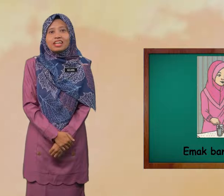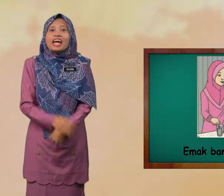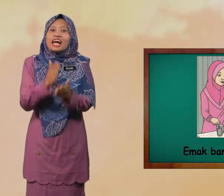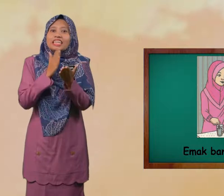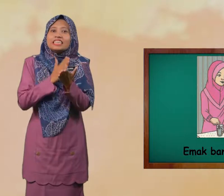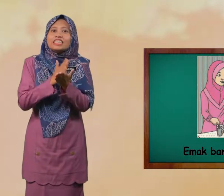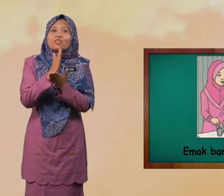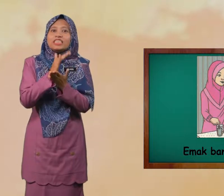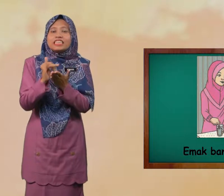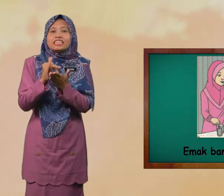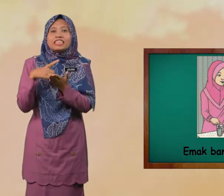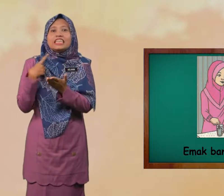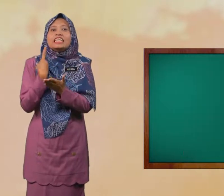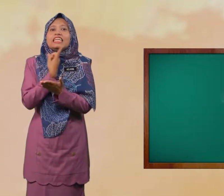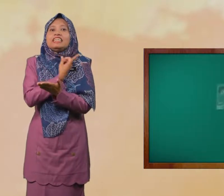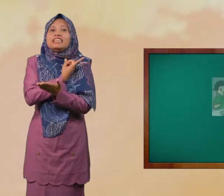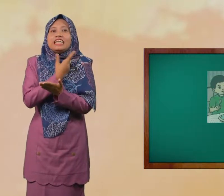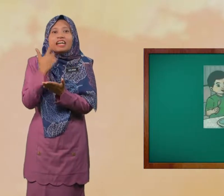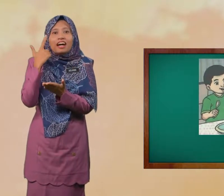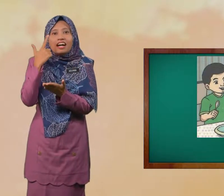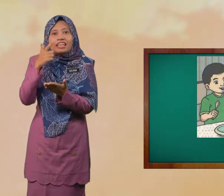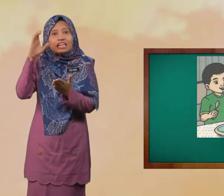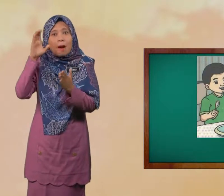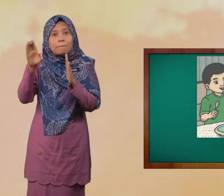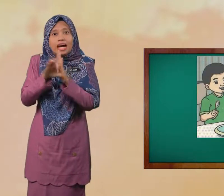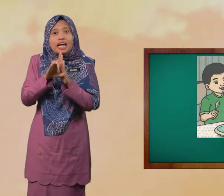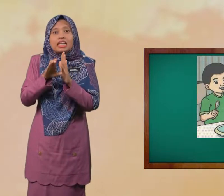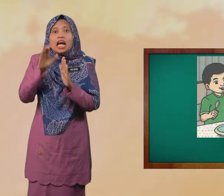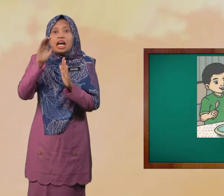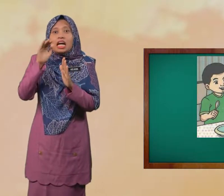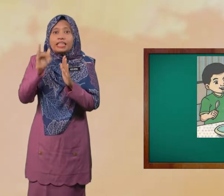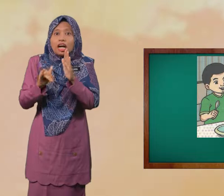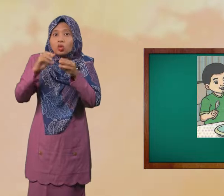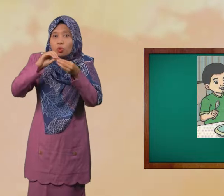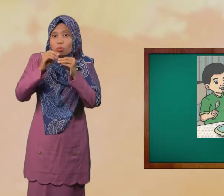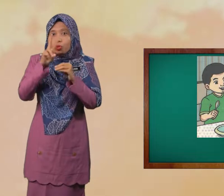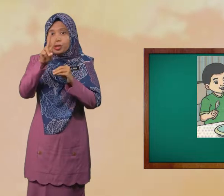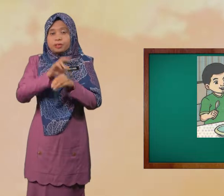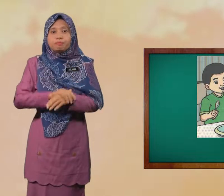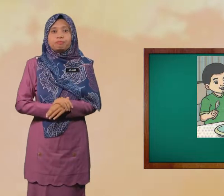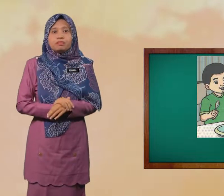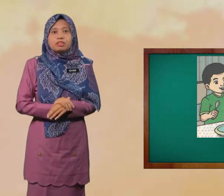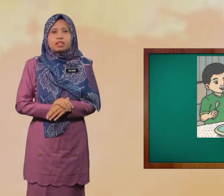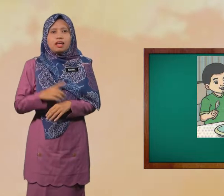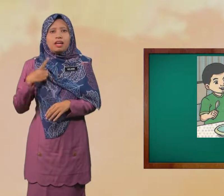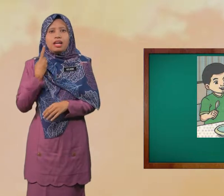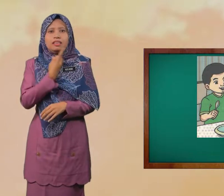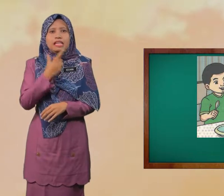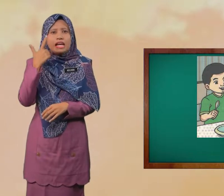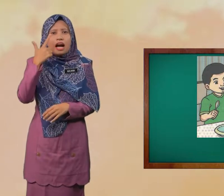Seterusnya Kita Lihat Gambar Yang Nombor Dua Kita Lihat